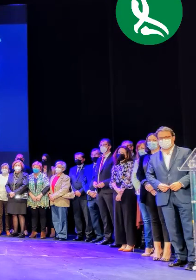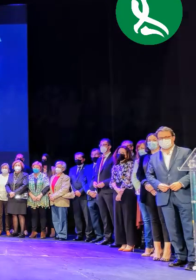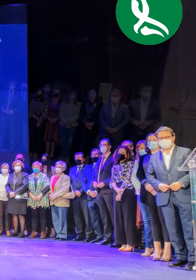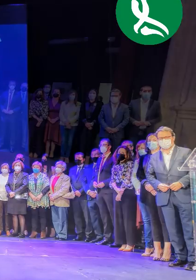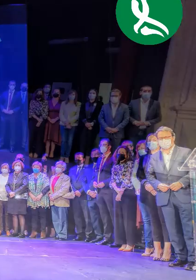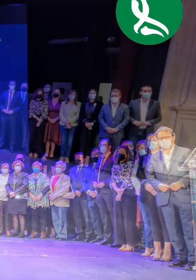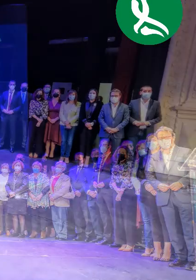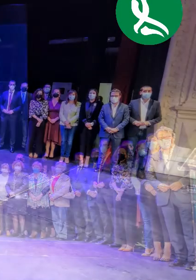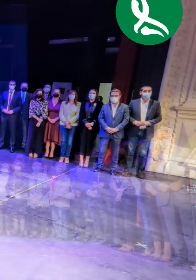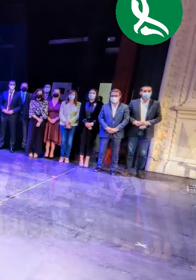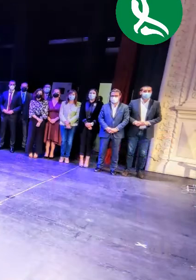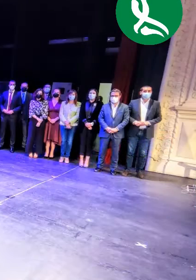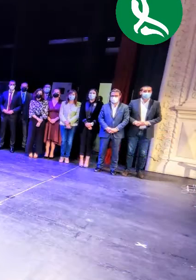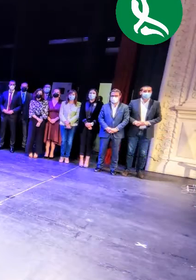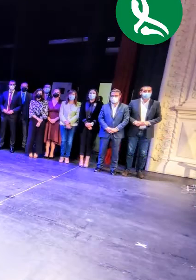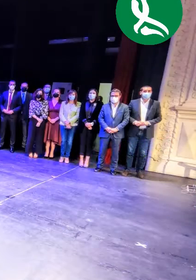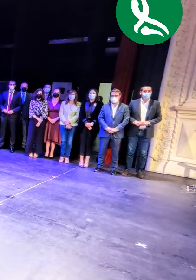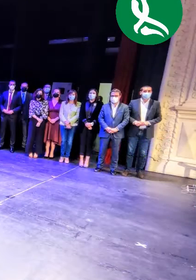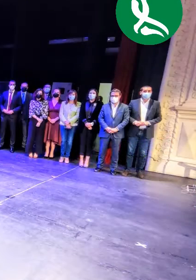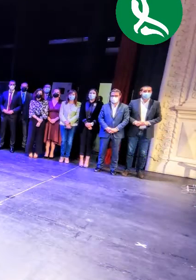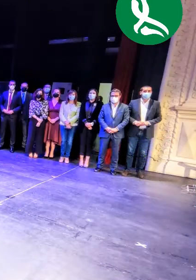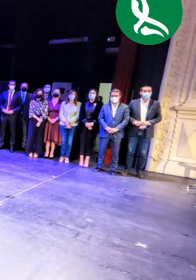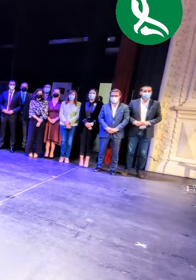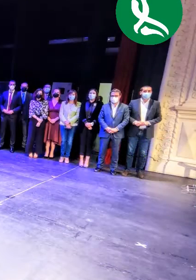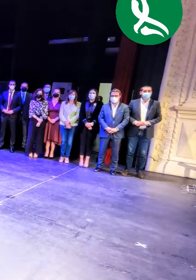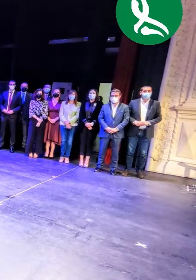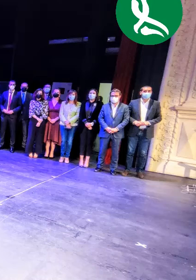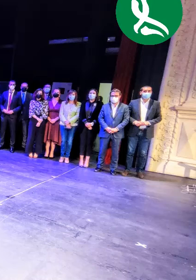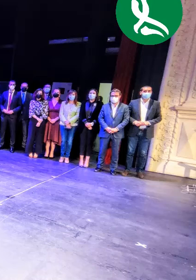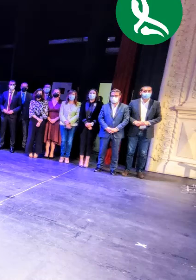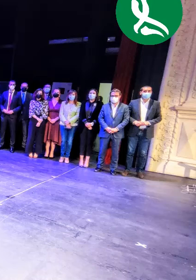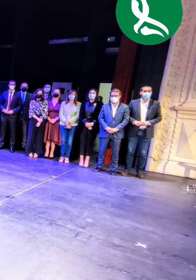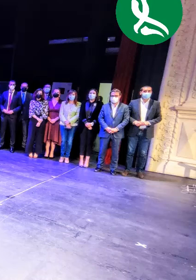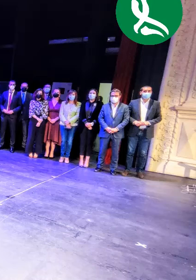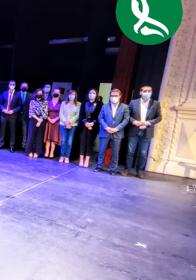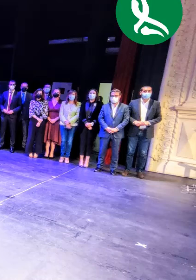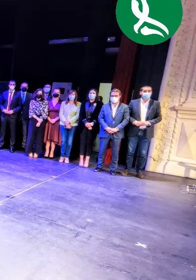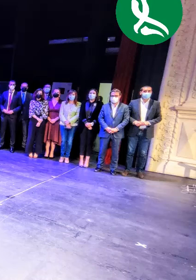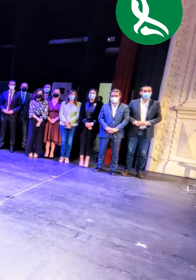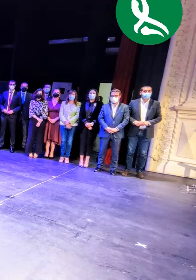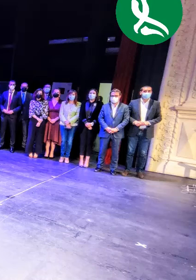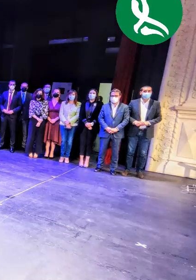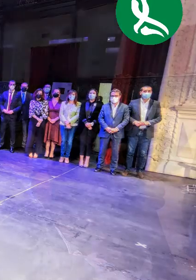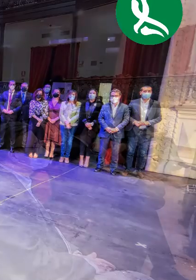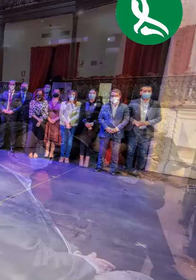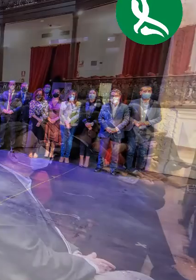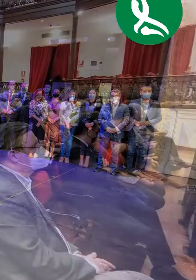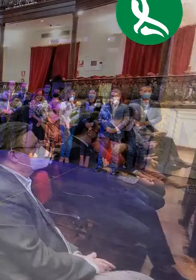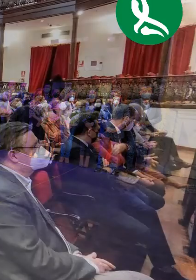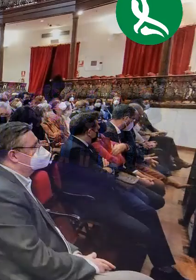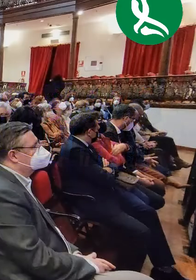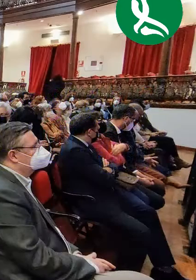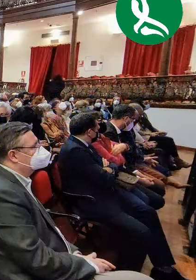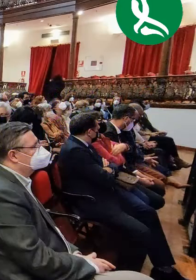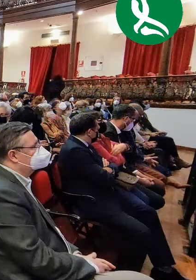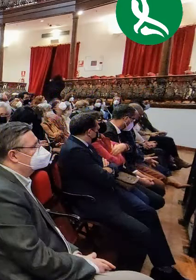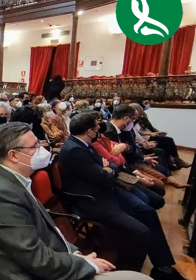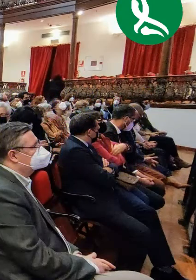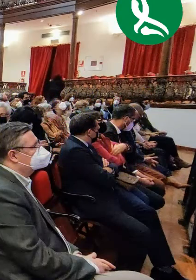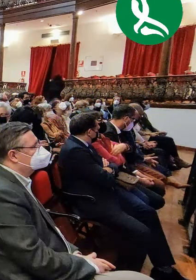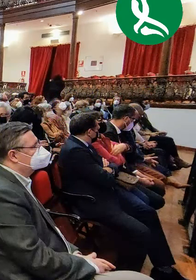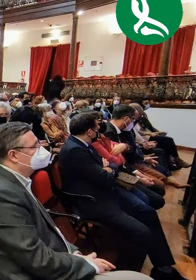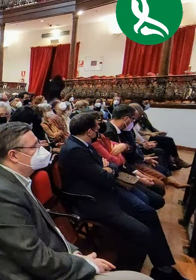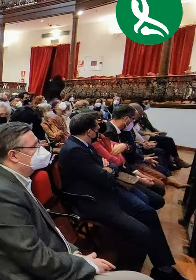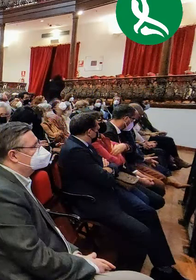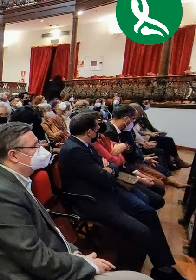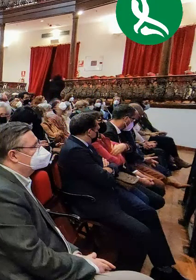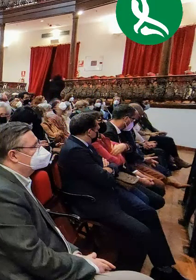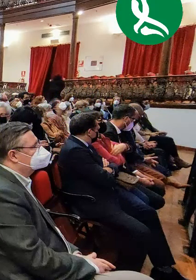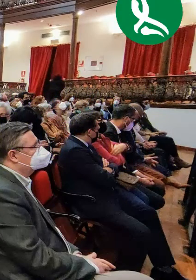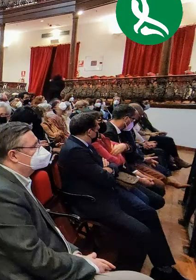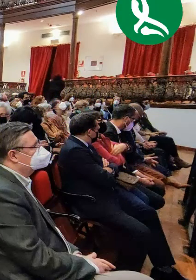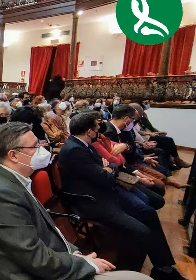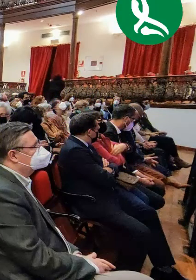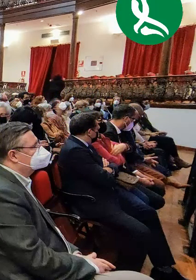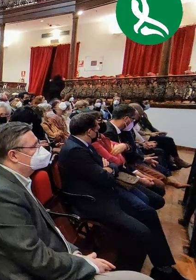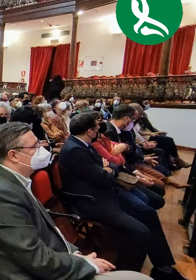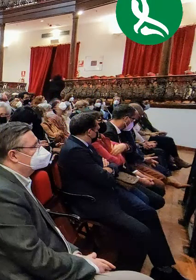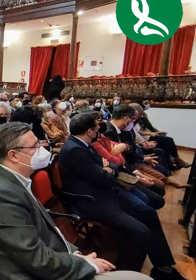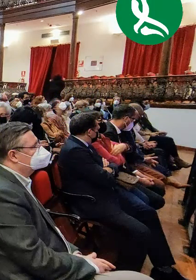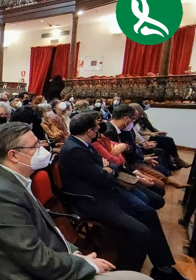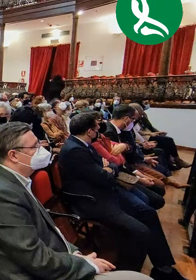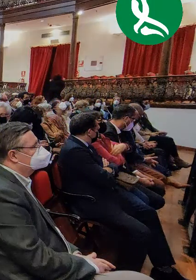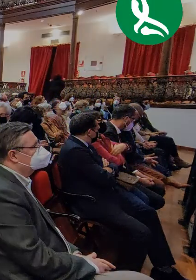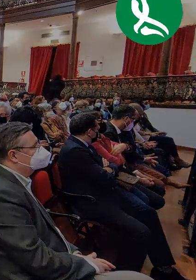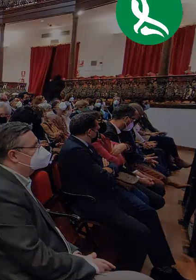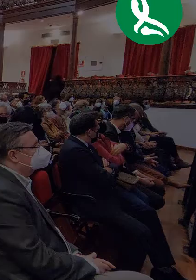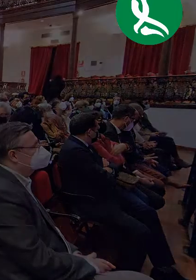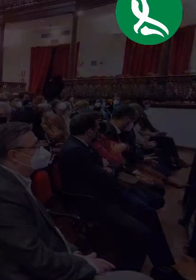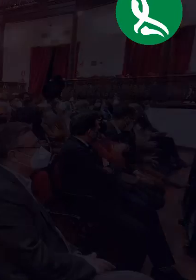Muchas acotándose de hoy el alba, luchando por hacer más llevadera y más digna la vida de personas que no han encontrado un camino placentero ni del